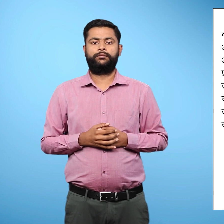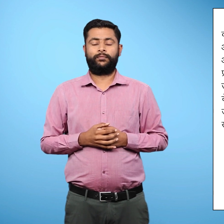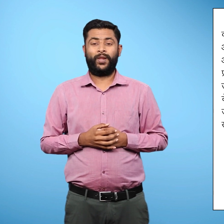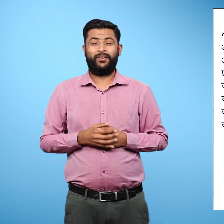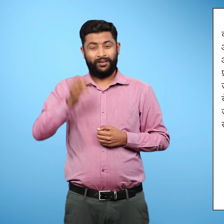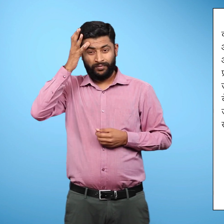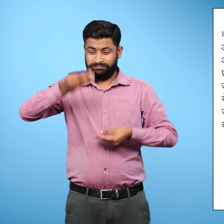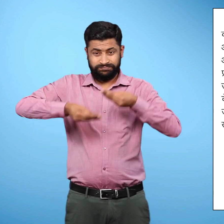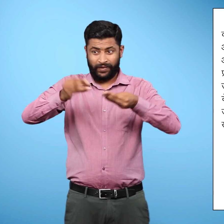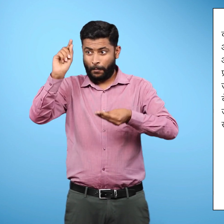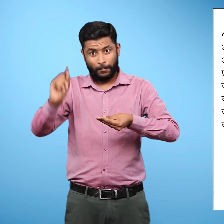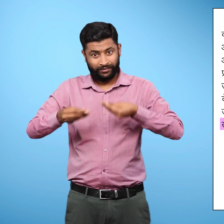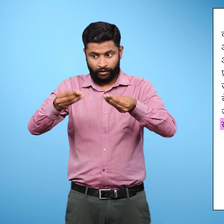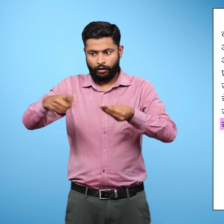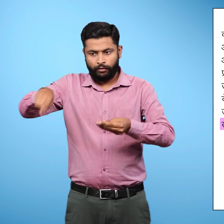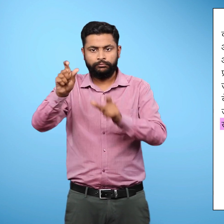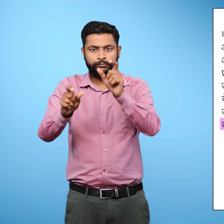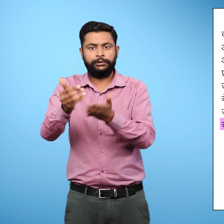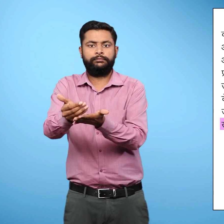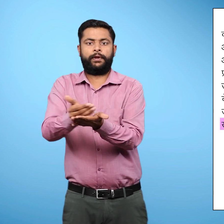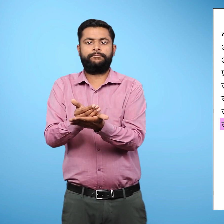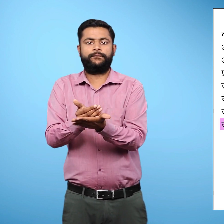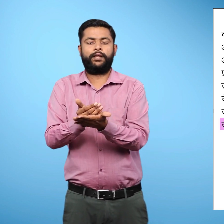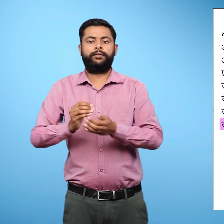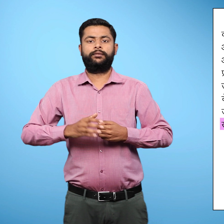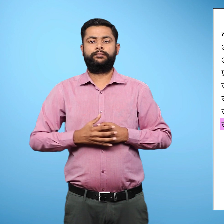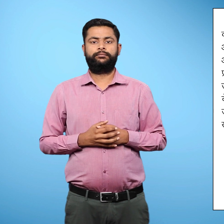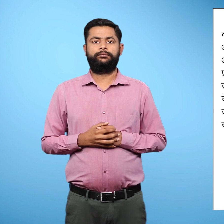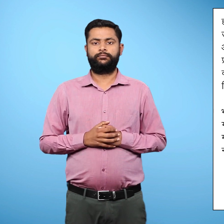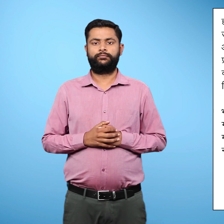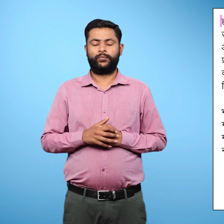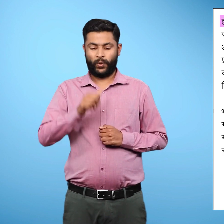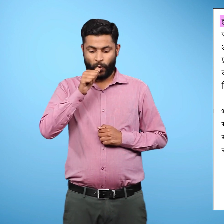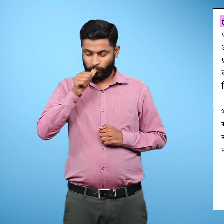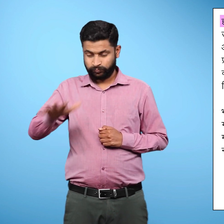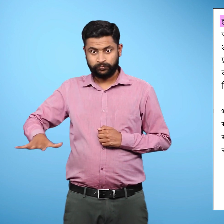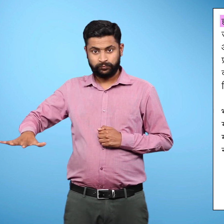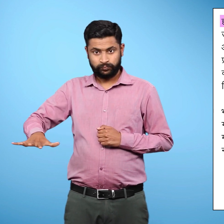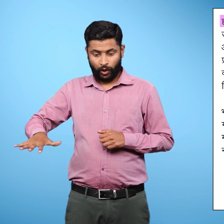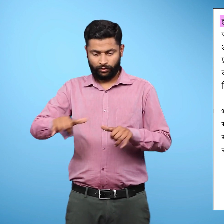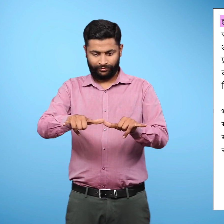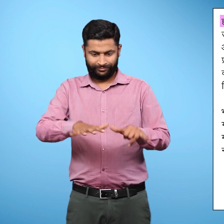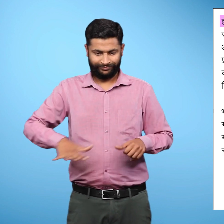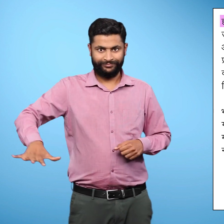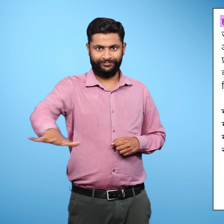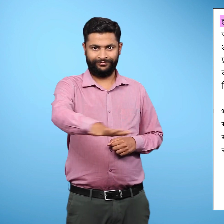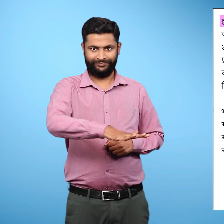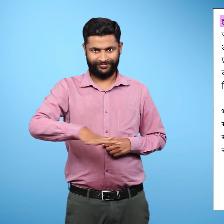हम इन में आने वाले खत्रों को कम कर सकते हैं. हम कितने तरीकों से जल एवं स्थल को